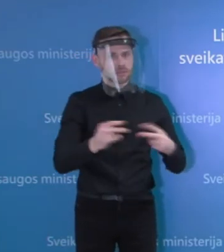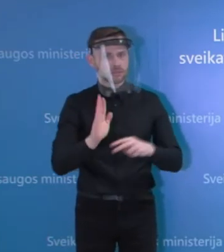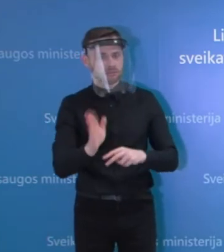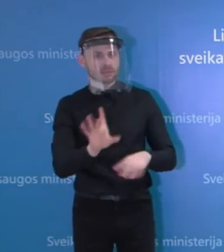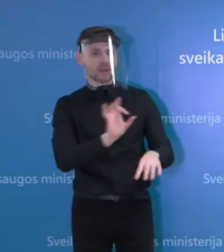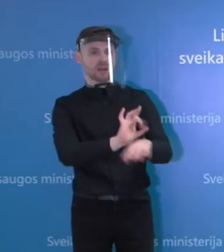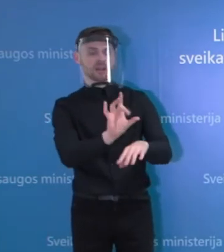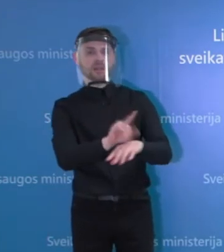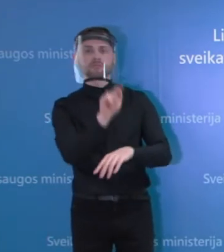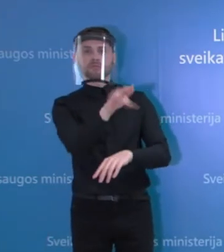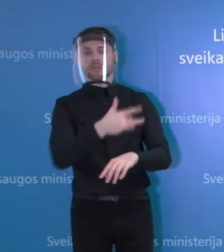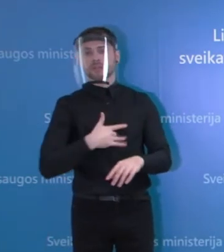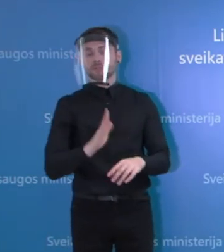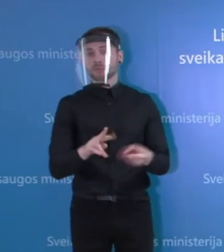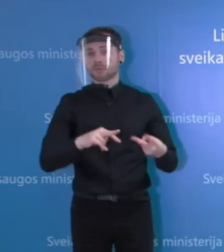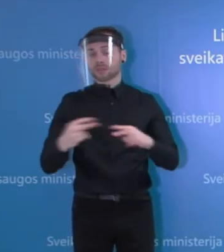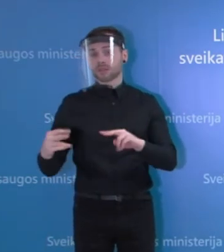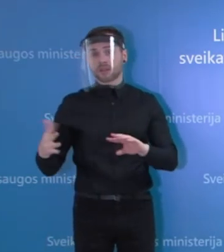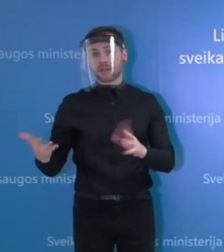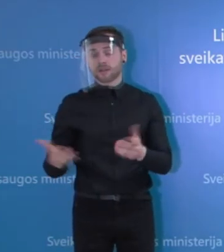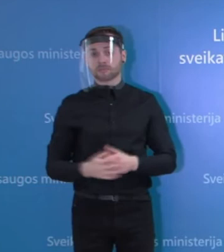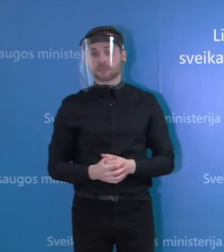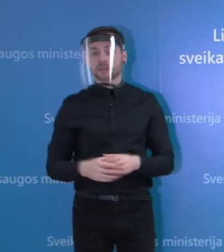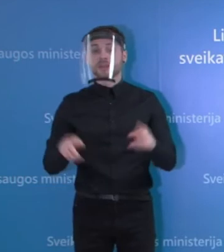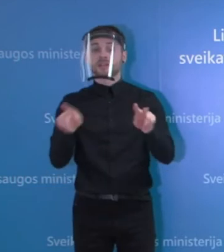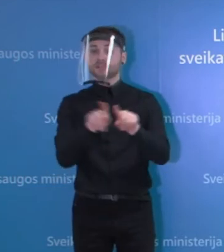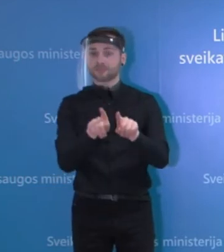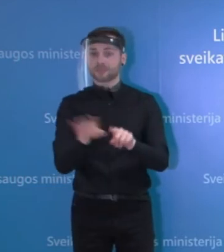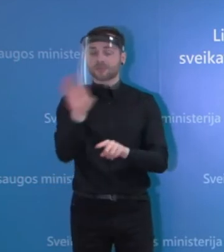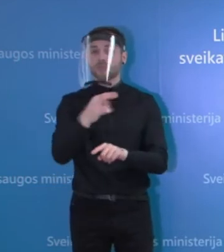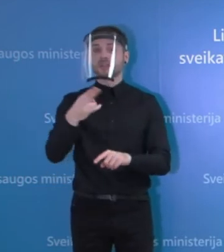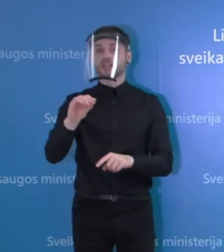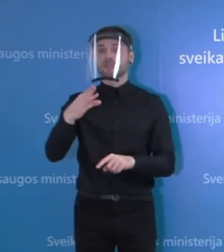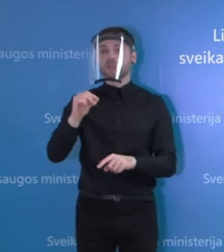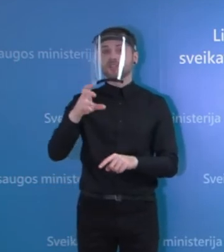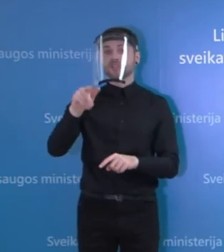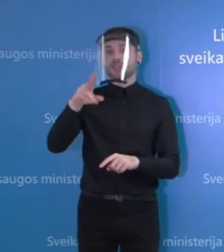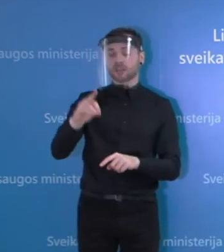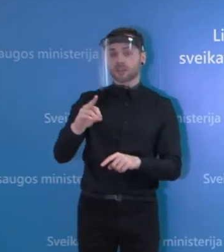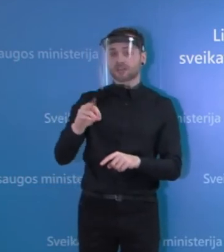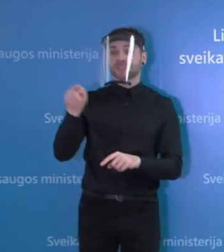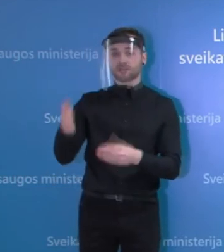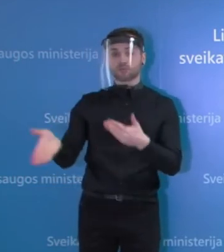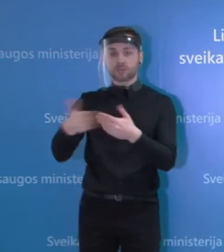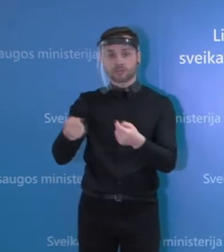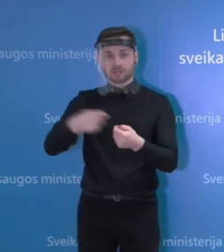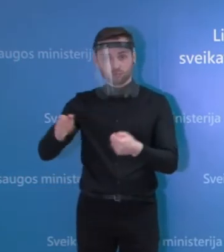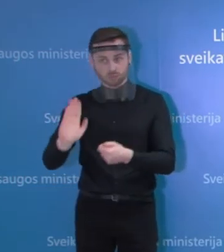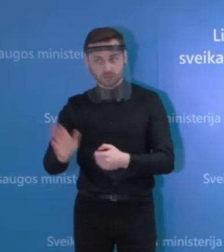klaipadoj įvedami panašus kaip nemenčinėje, ir tuo pačiu dėl nemenčinės, ar bus pratestas nemenčinės uždarimas?